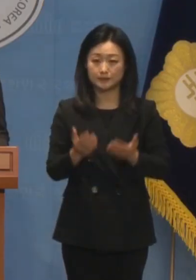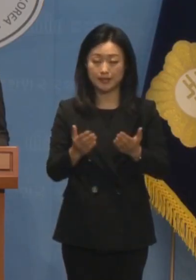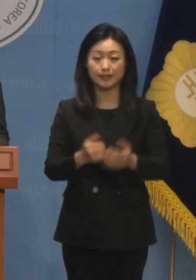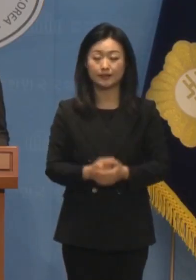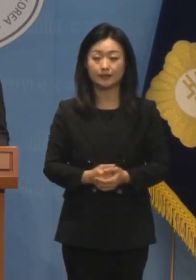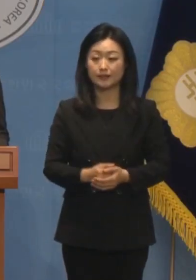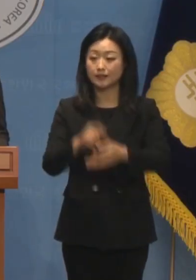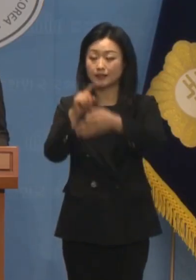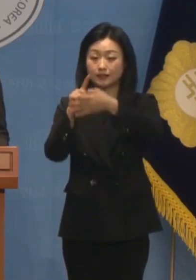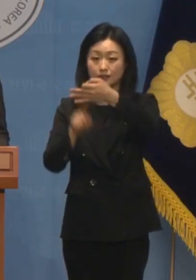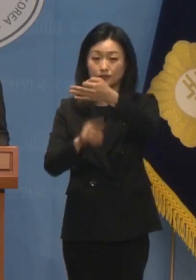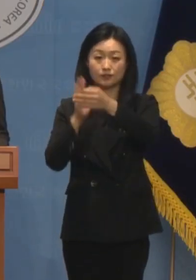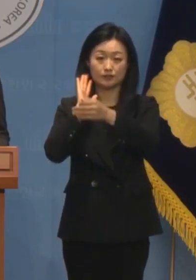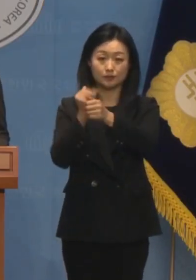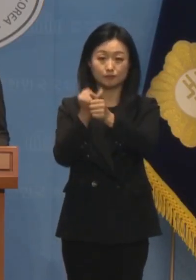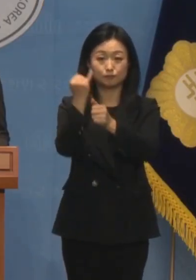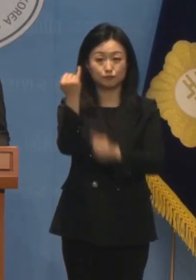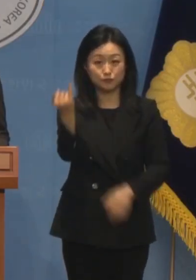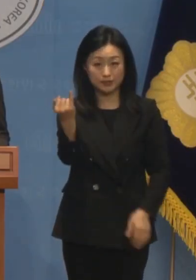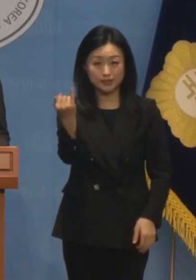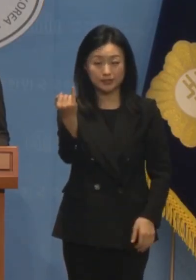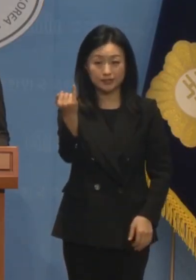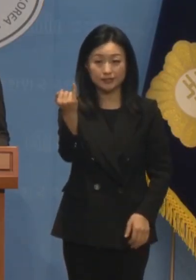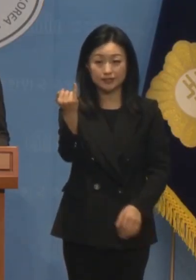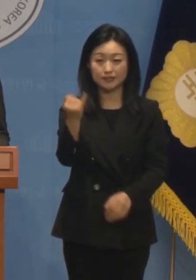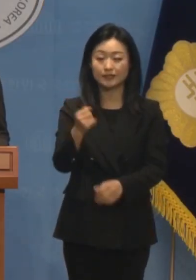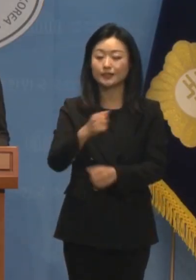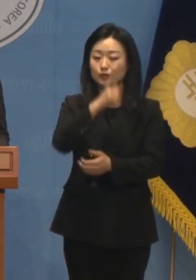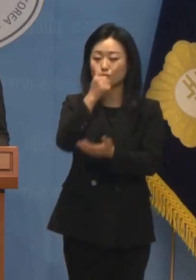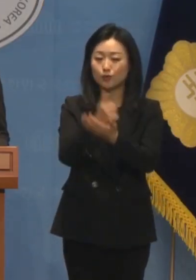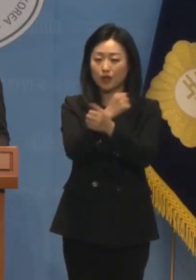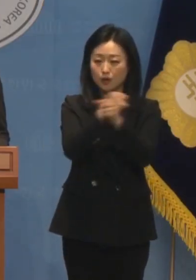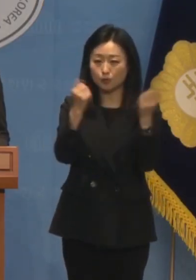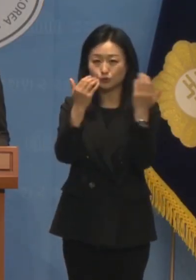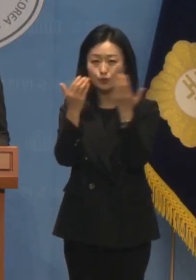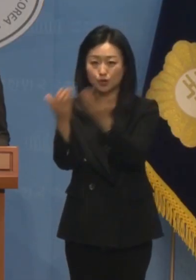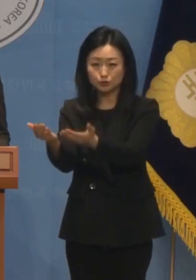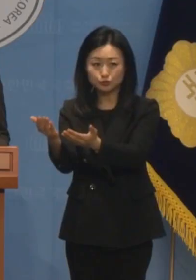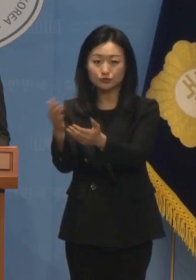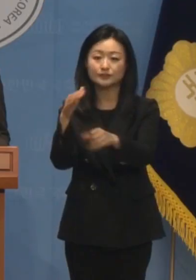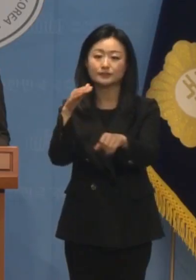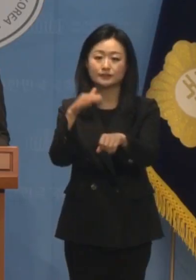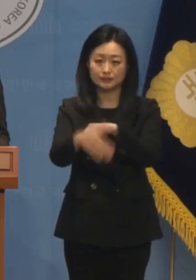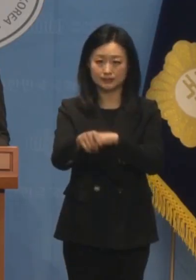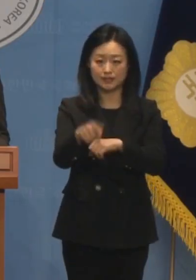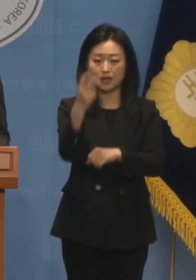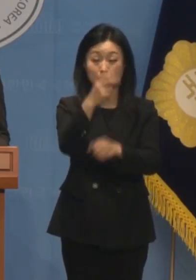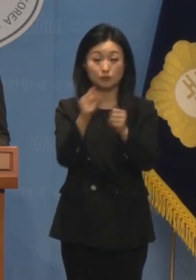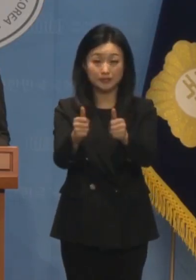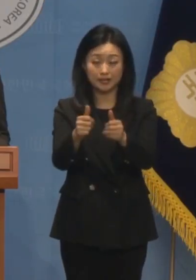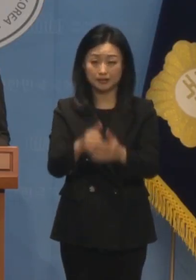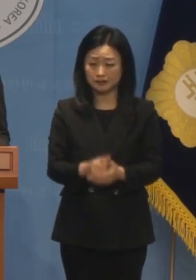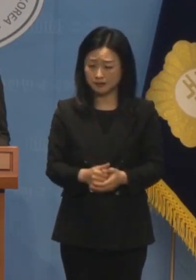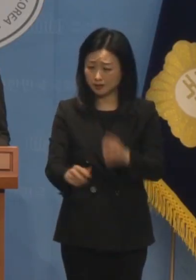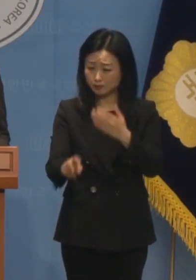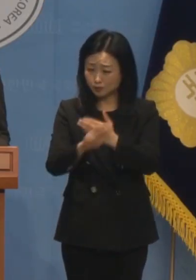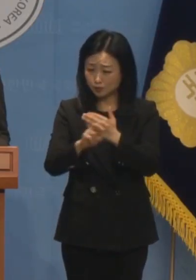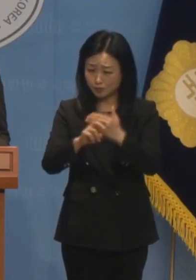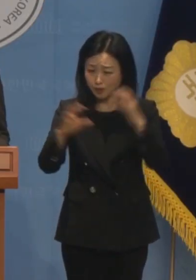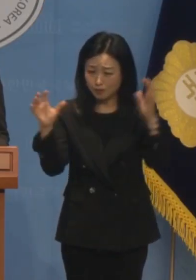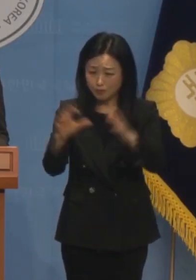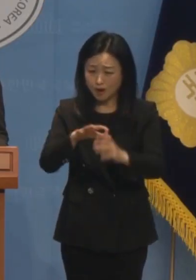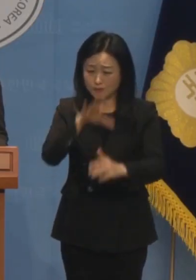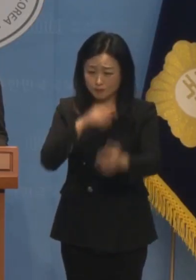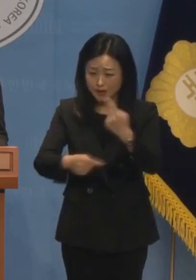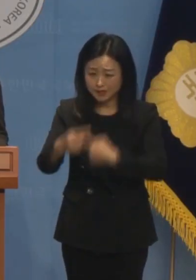김건희 면죄부 자판기로 전락한 검찰이 무슨 나치로 불법 집단 행동에 나섭니까